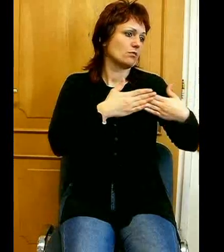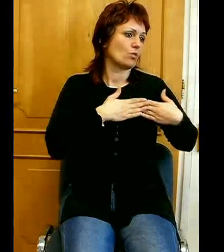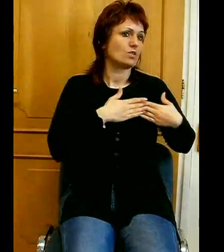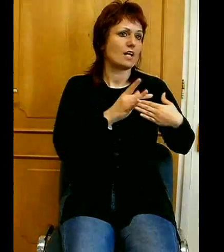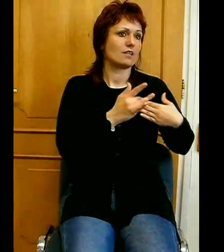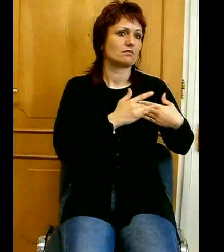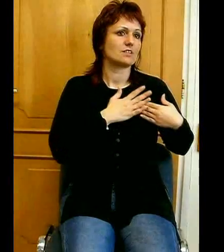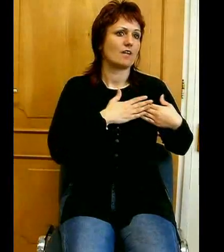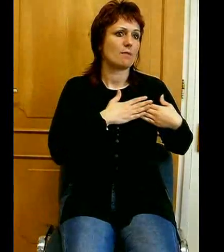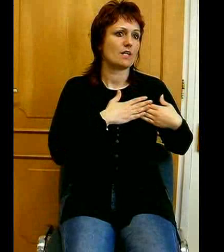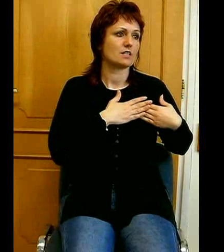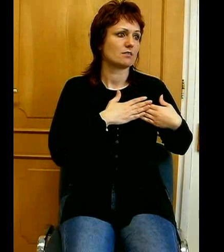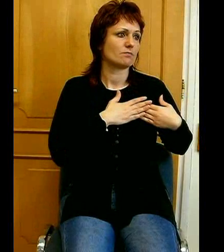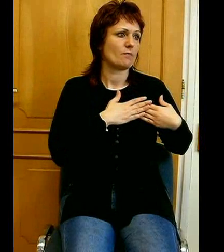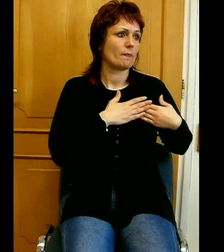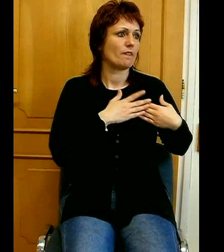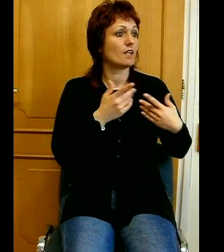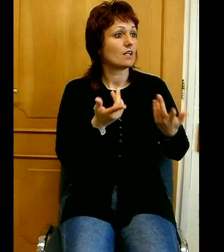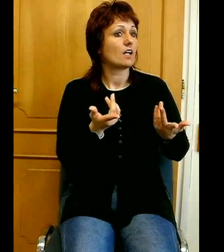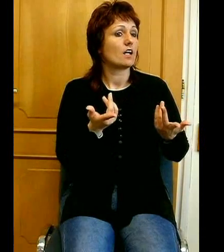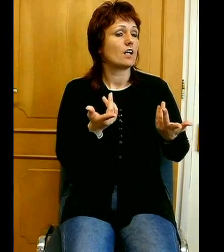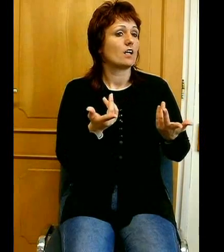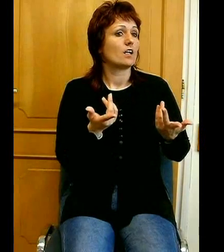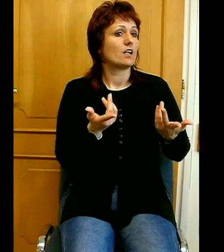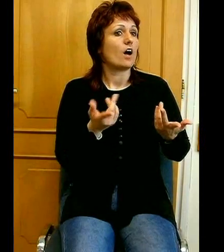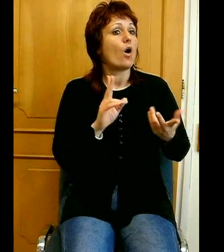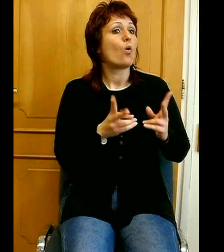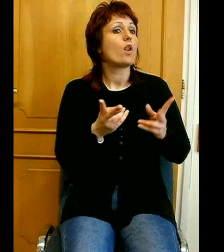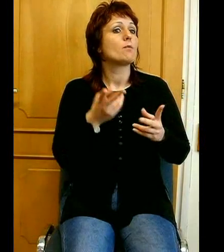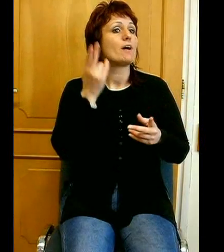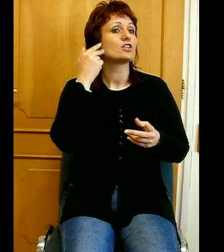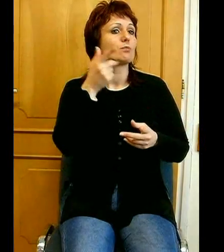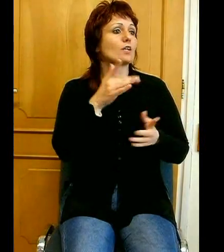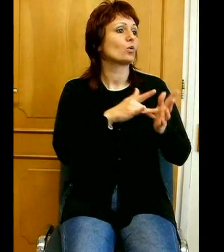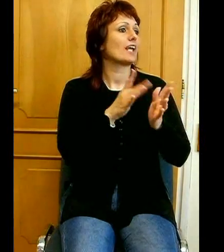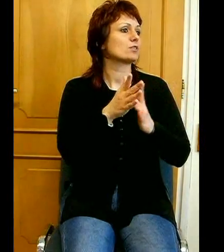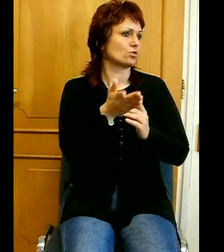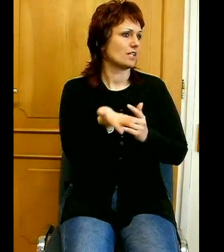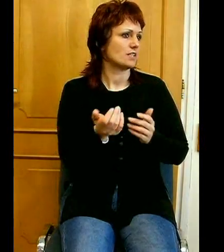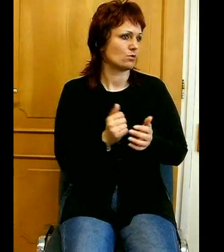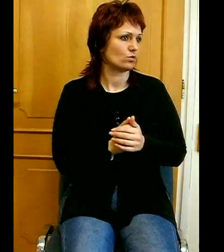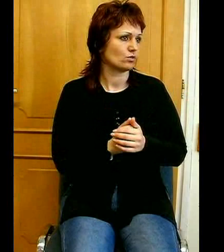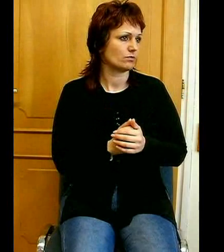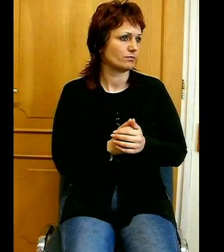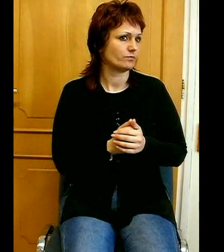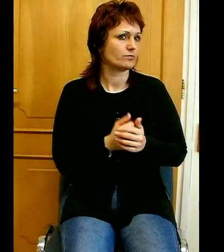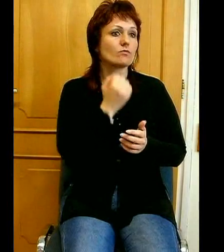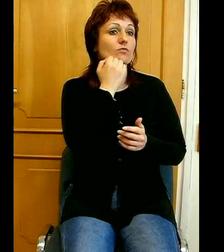és megkaptuk az életünk megoldását. Hadd legyek egyszer egészen személyes. Én mindenkit